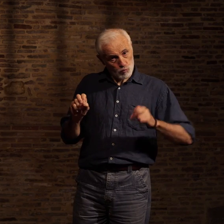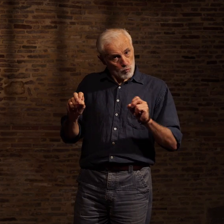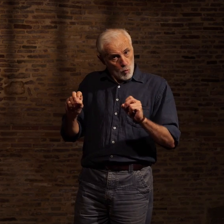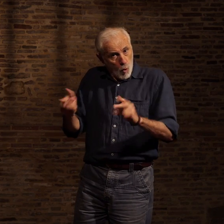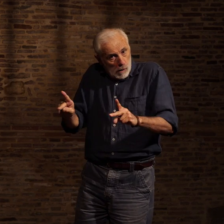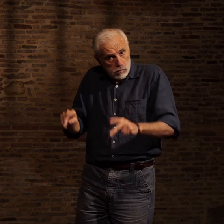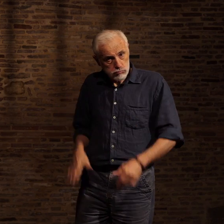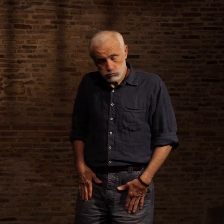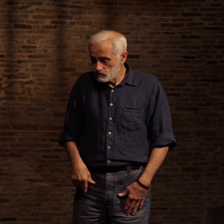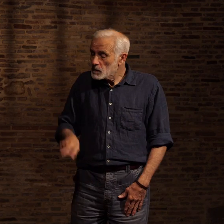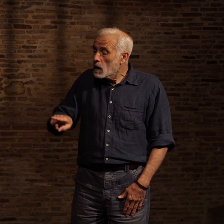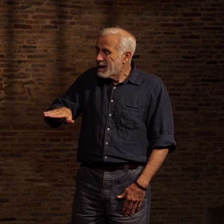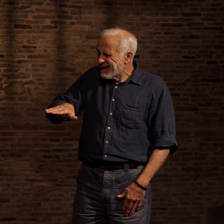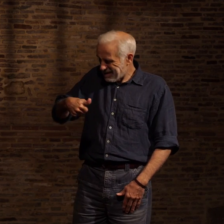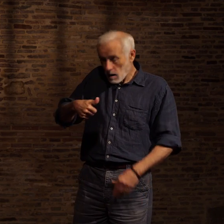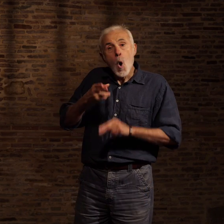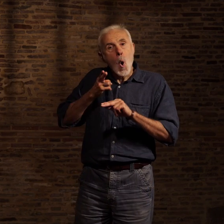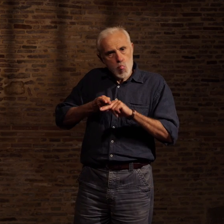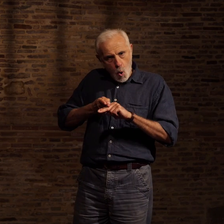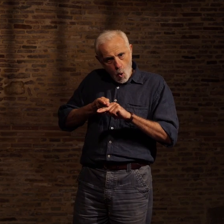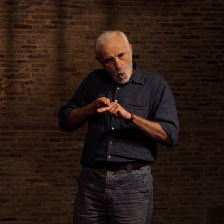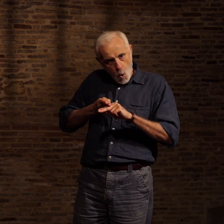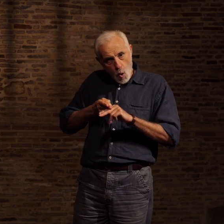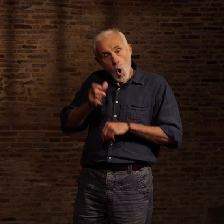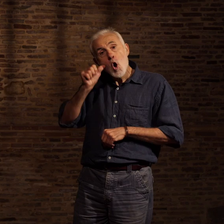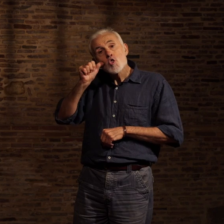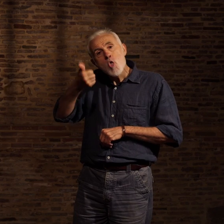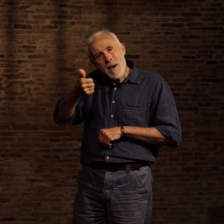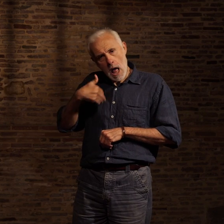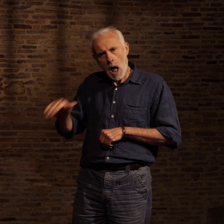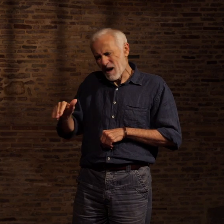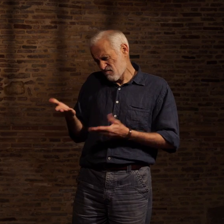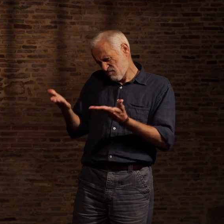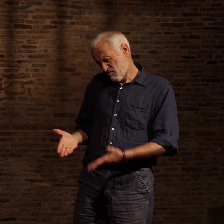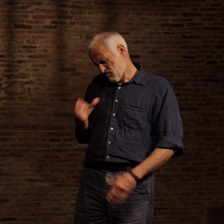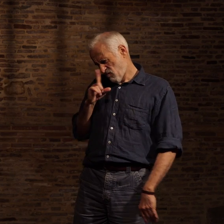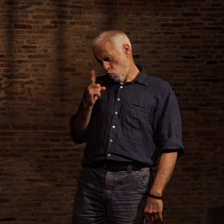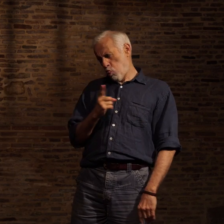soir. Tu abuses, ne voudrais pas que l'un de mes garçons te blesse inutilement. Laisse-moi ton nom et je t'appellerai demain.